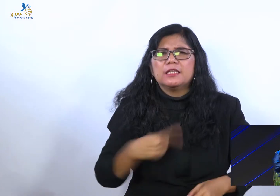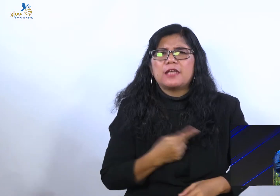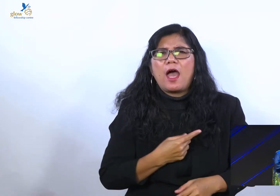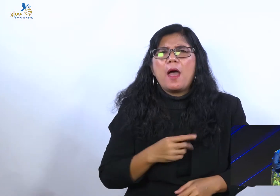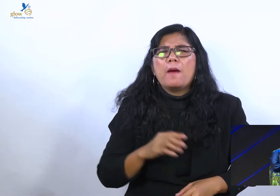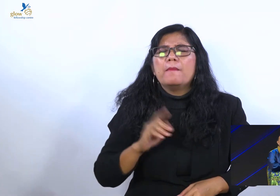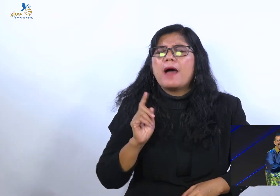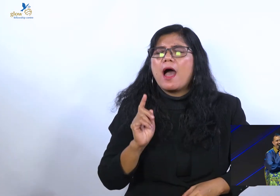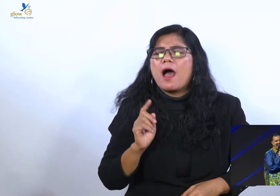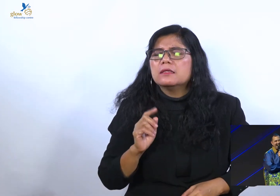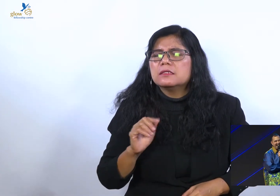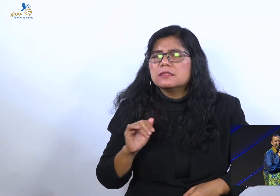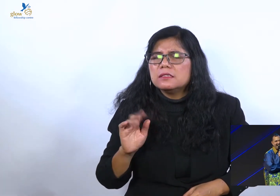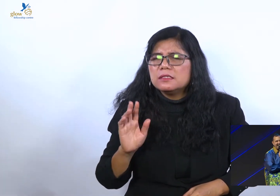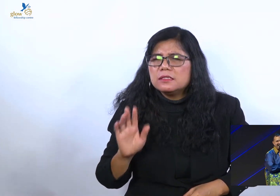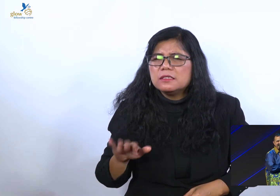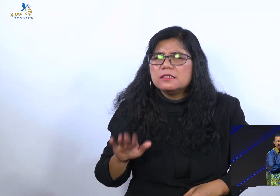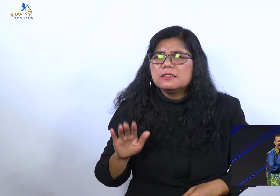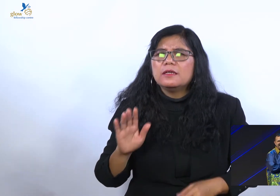belajar. Jangan sok tahu.